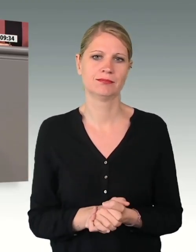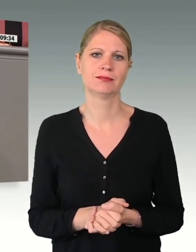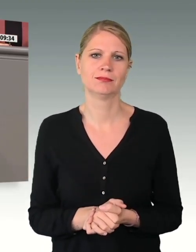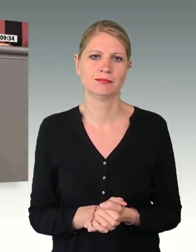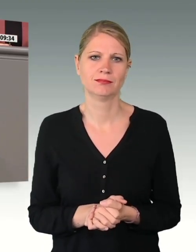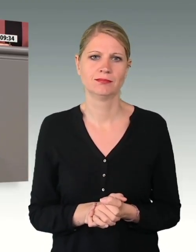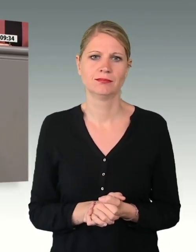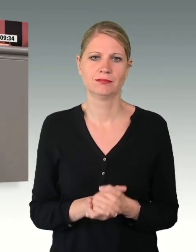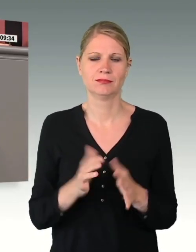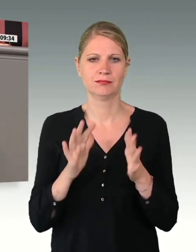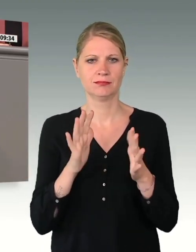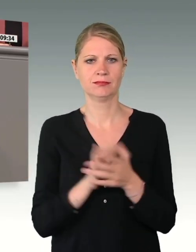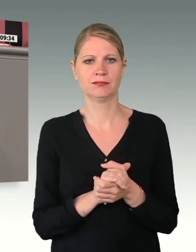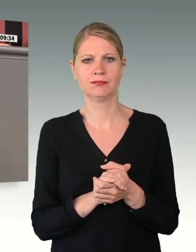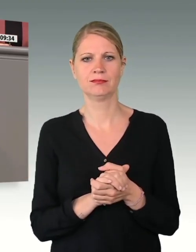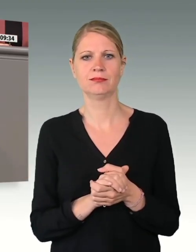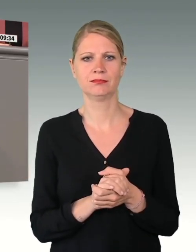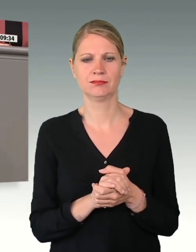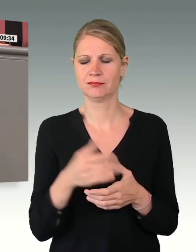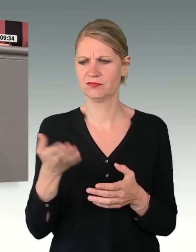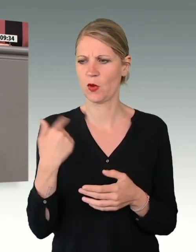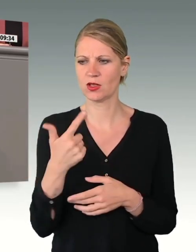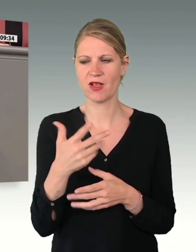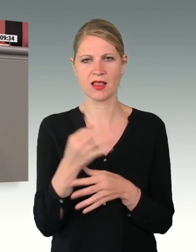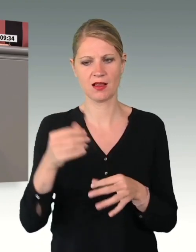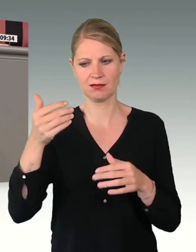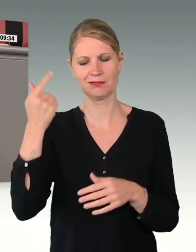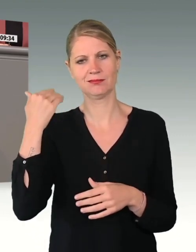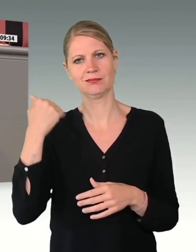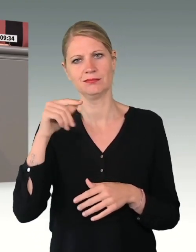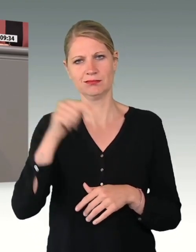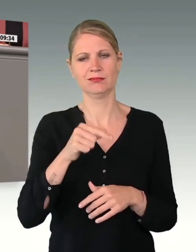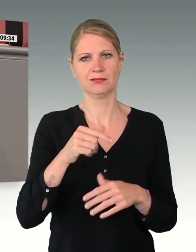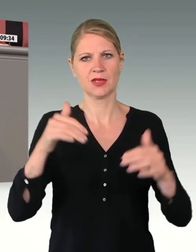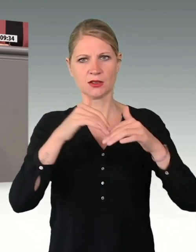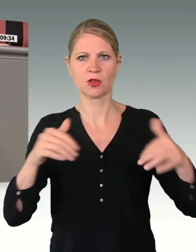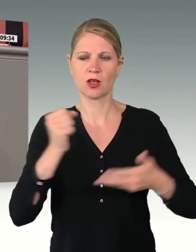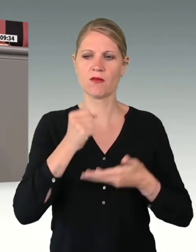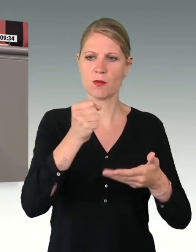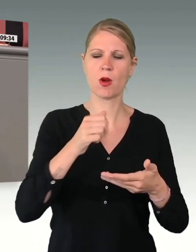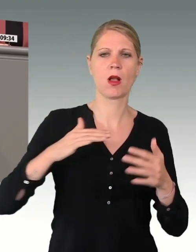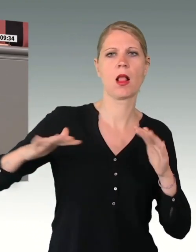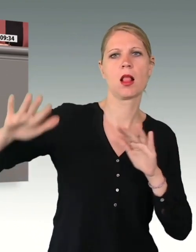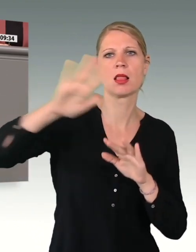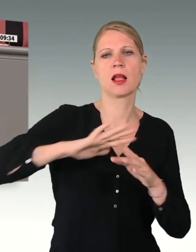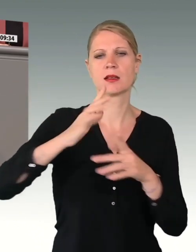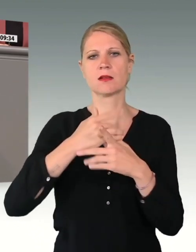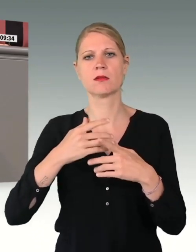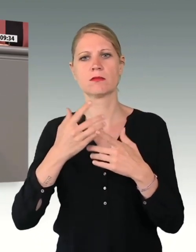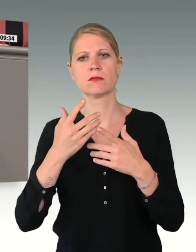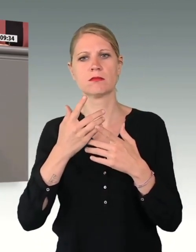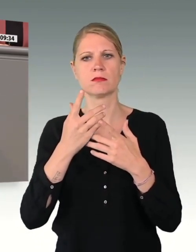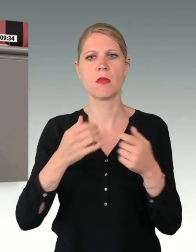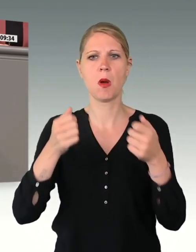Vor zwei Tagen haben wir genau hier über das Sondervermögen zur Landes- und Bündnisverteidigung debattiert. Es lässt sich also bereits